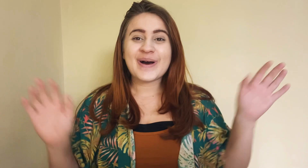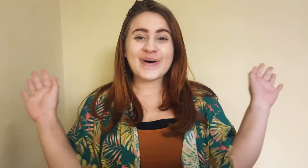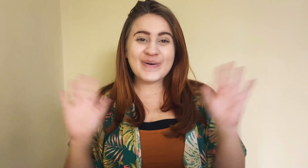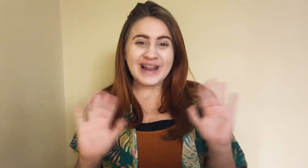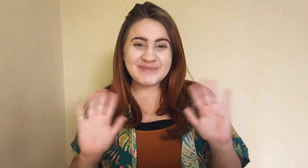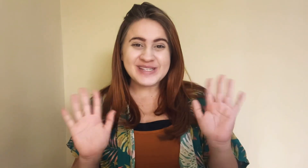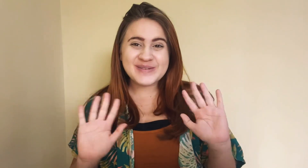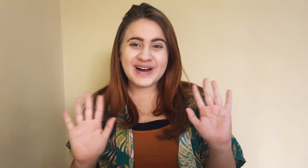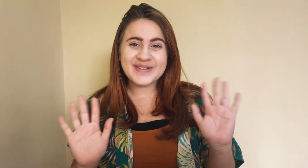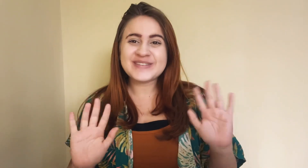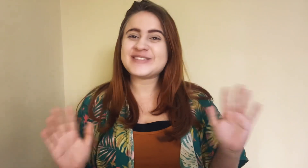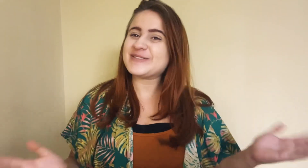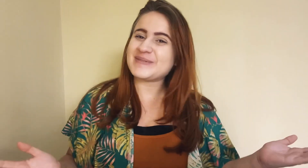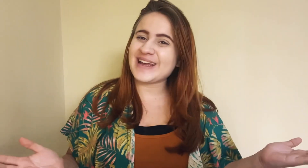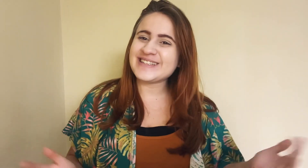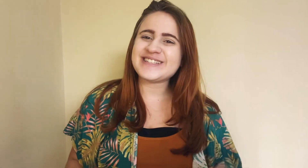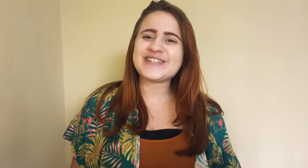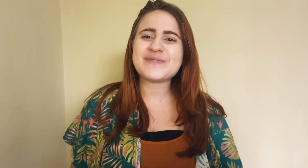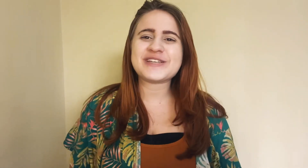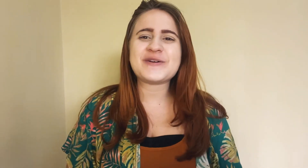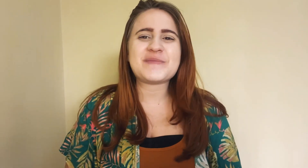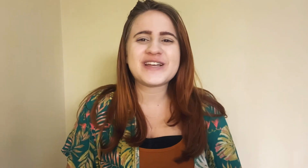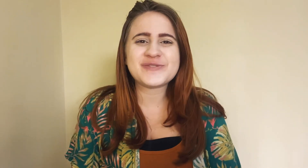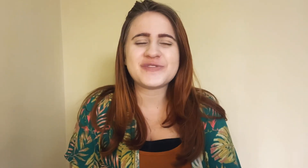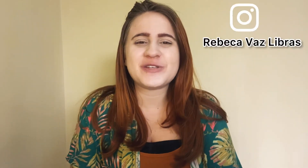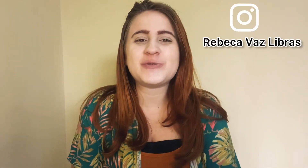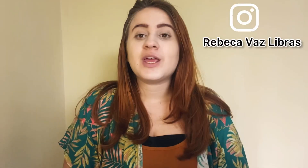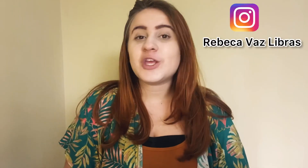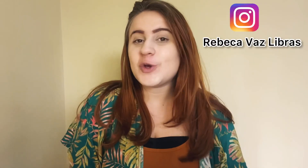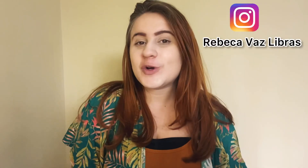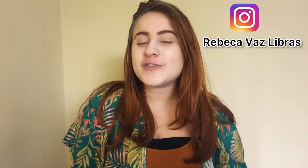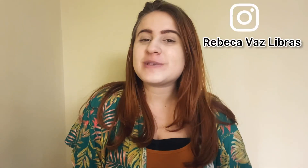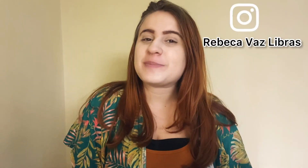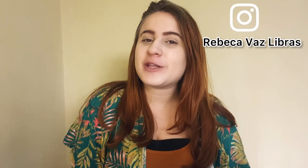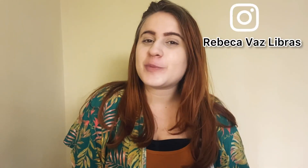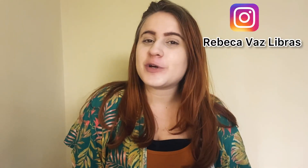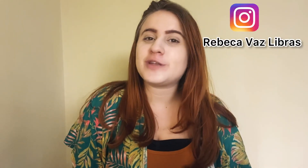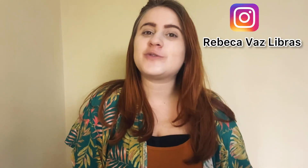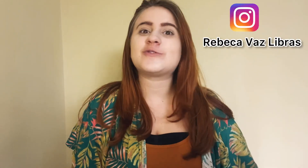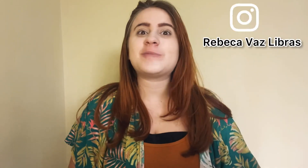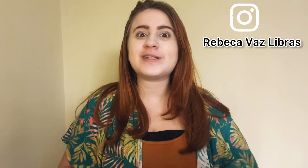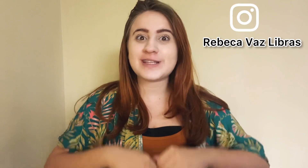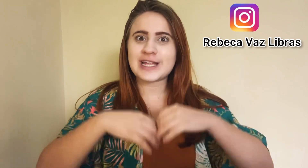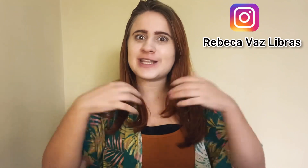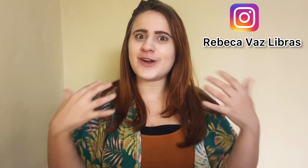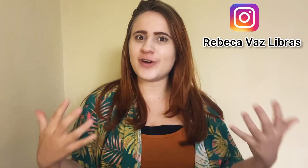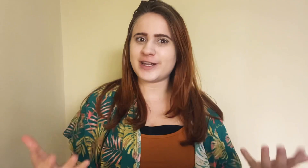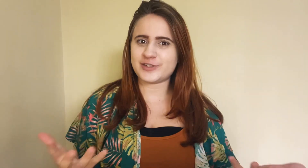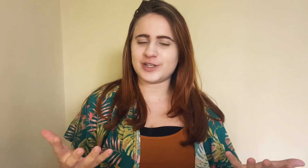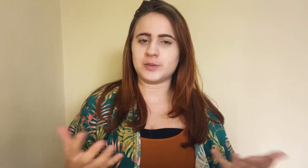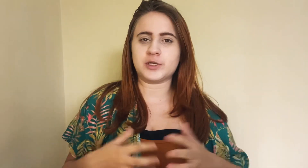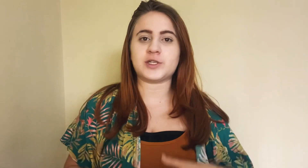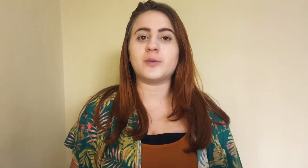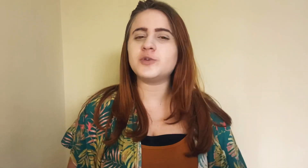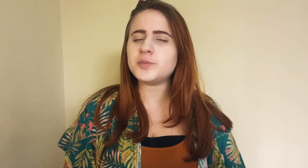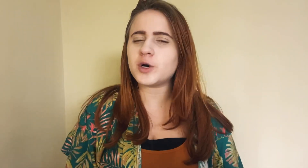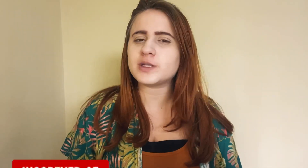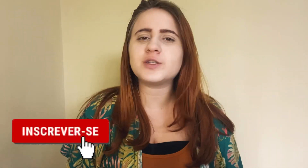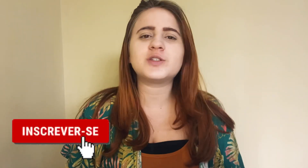Olá, pessoal! Tudo bem? Estamos aqui com mais um vídeo e hoje vamos aprender um pouquinho sobre a teoria de Libras. É muito importante que